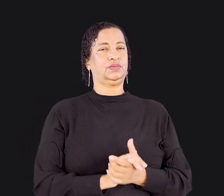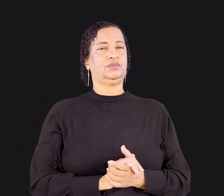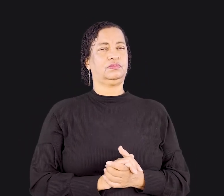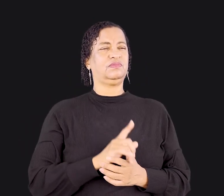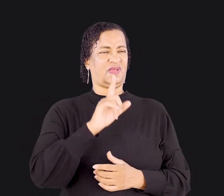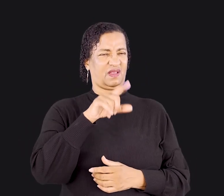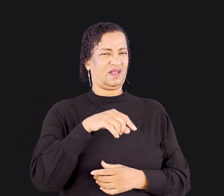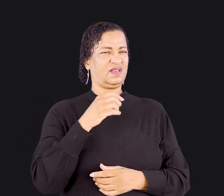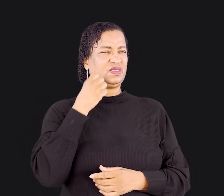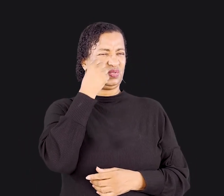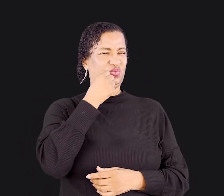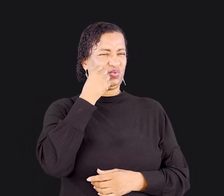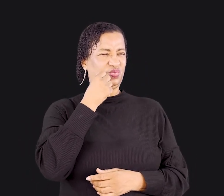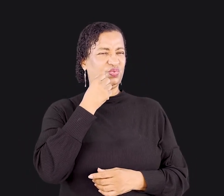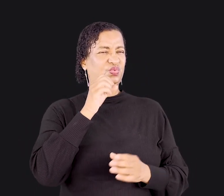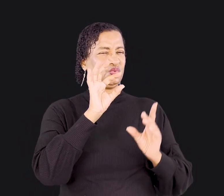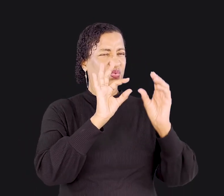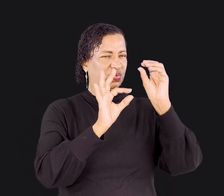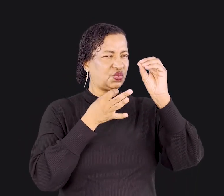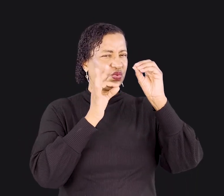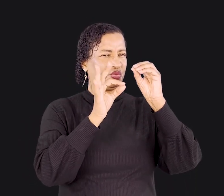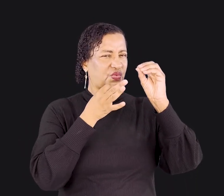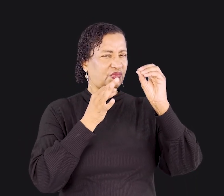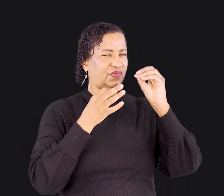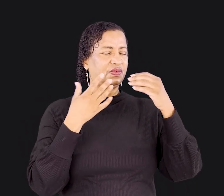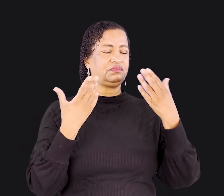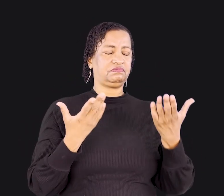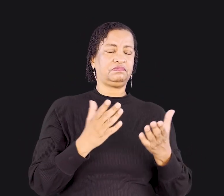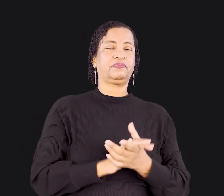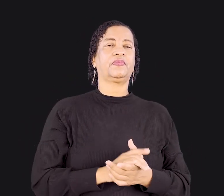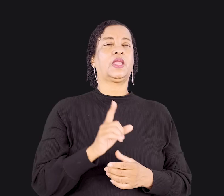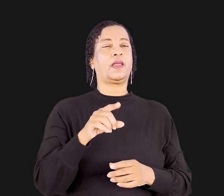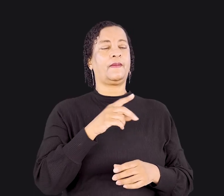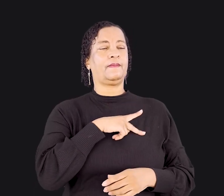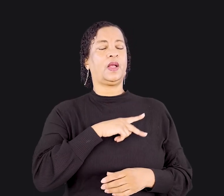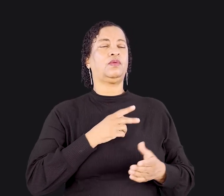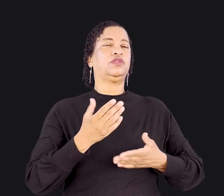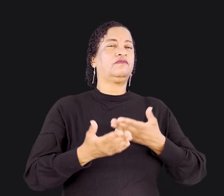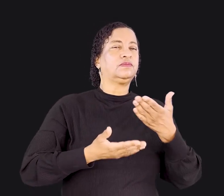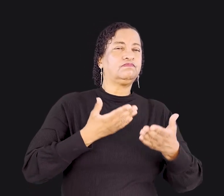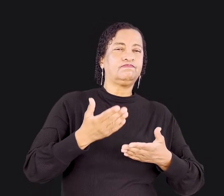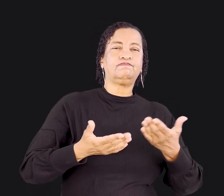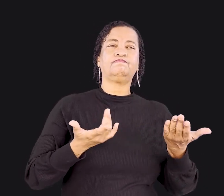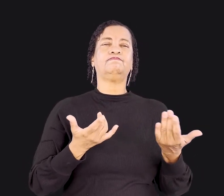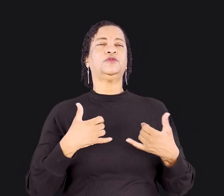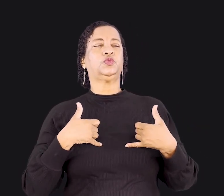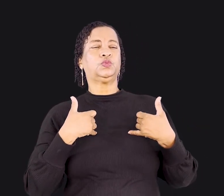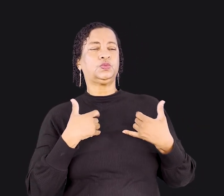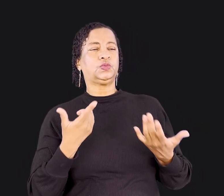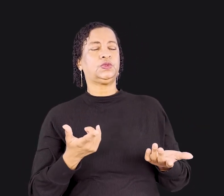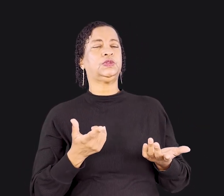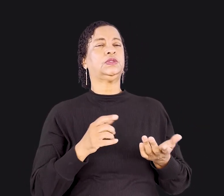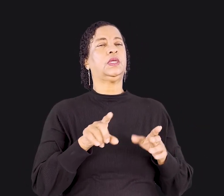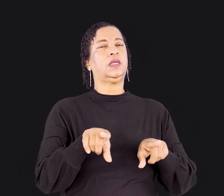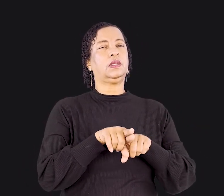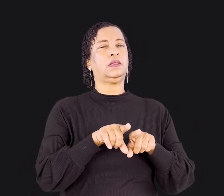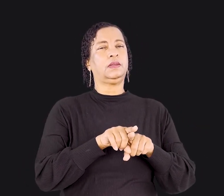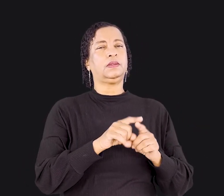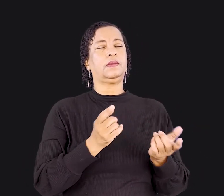Paulo estava tratando do problema do egoísmo, da insensibilidade entre os irmãos e do significado da Santa Ceia. Neste